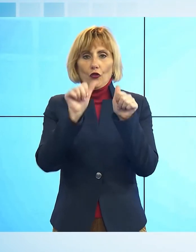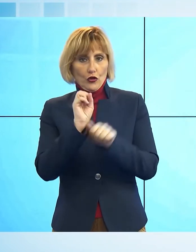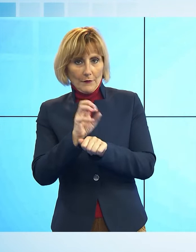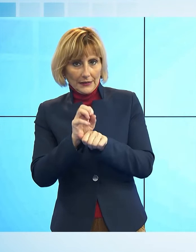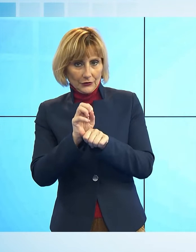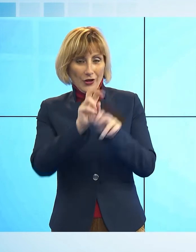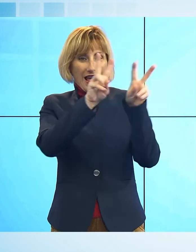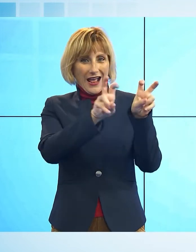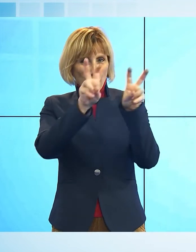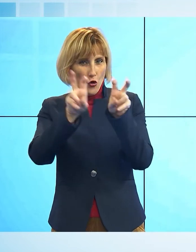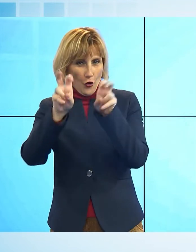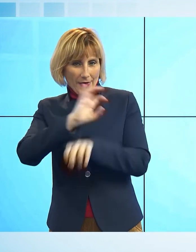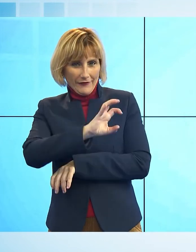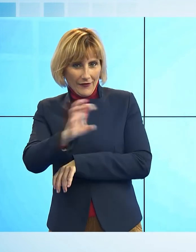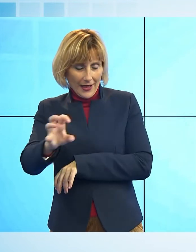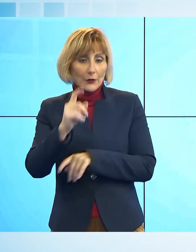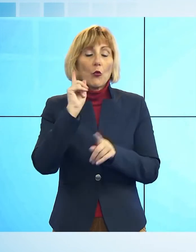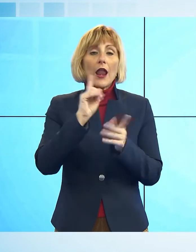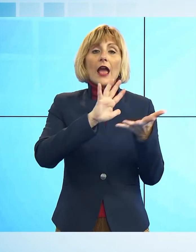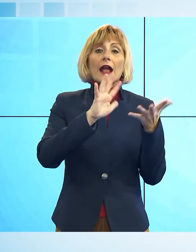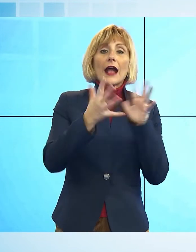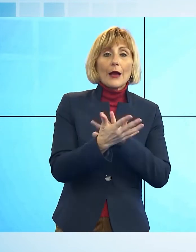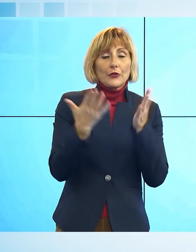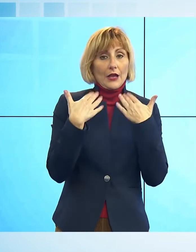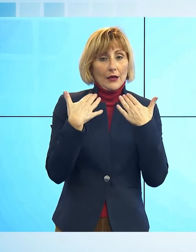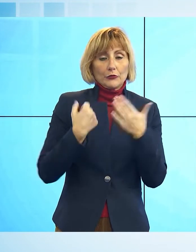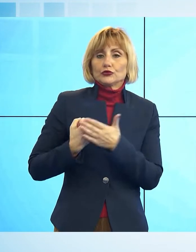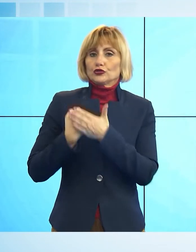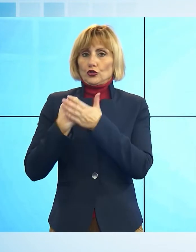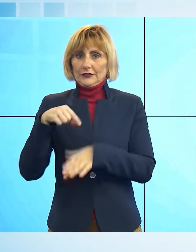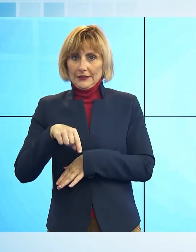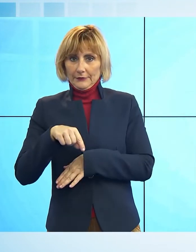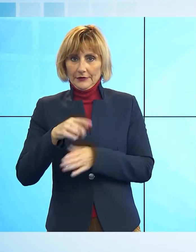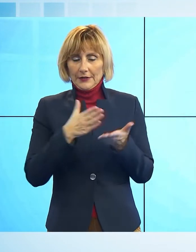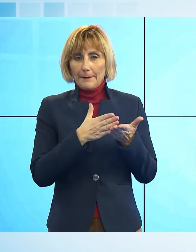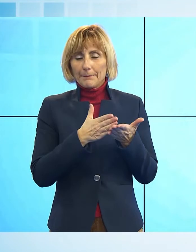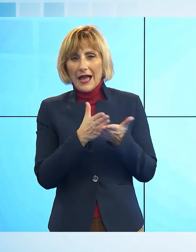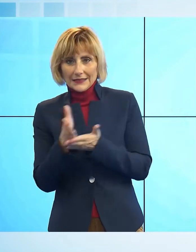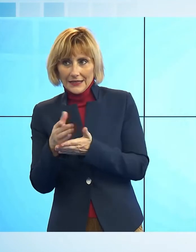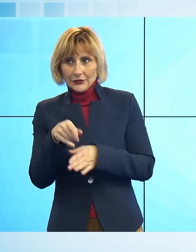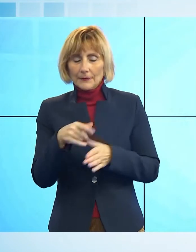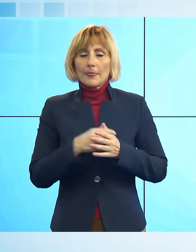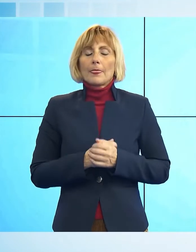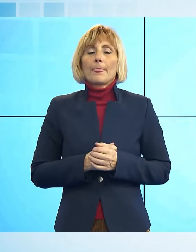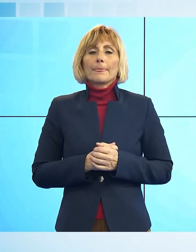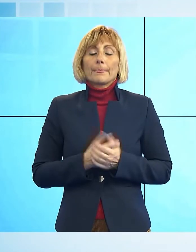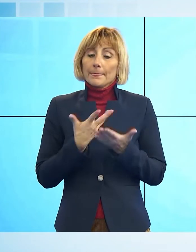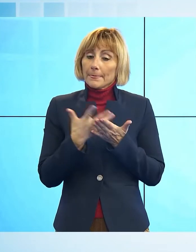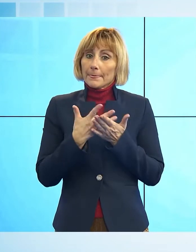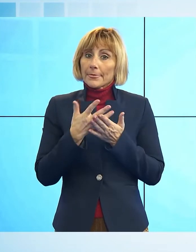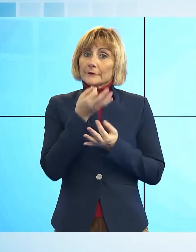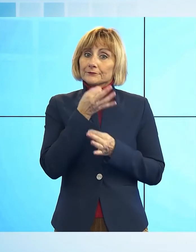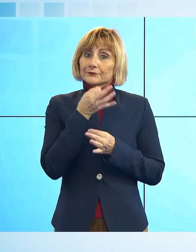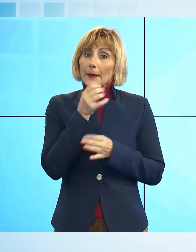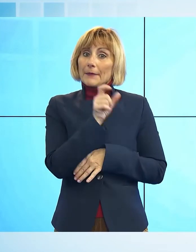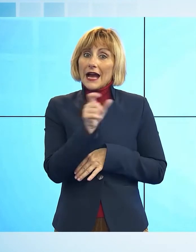ambientali, dai cambiamenti climatici alla sostenibilità. Le parole ufficiali e più importanti di tutto questo